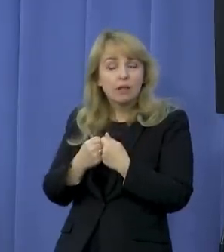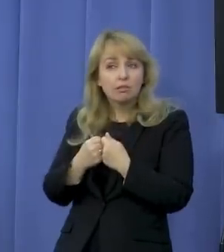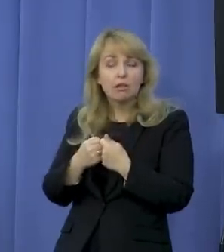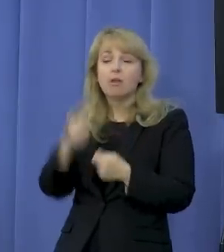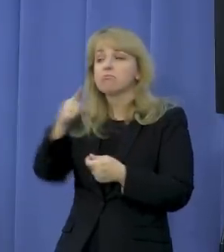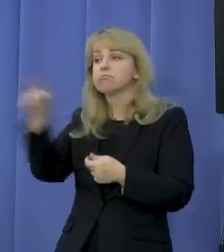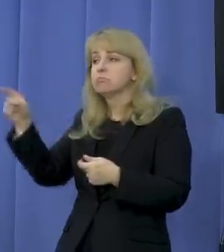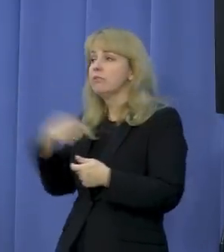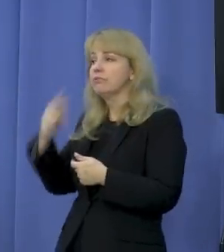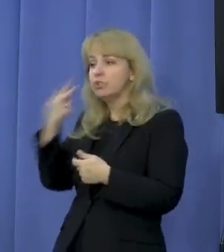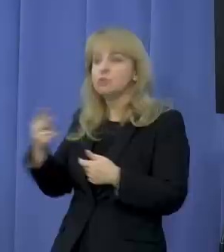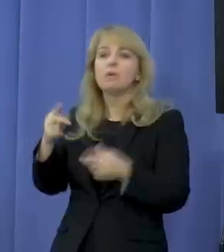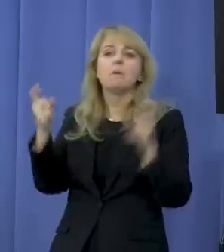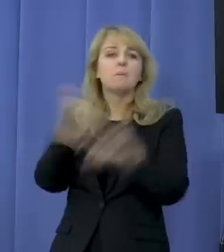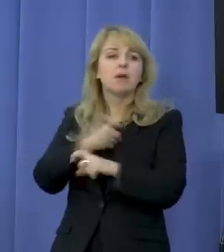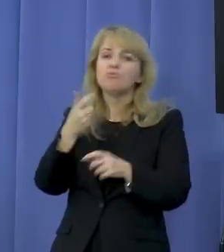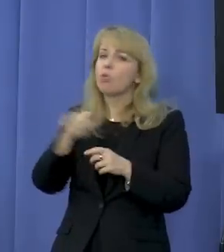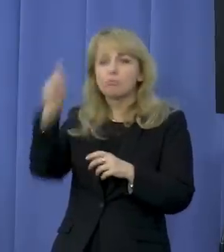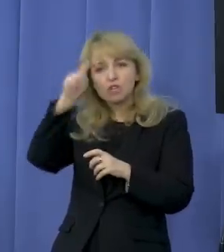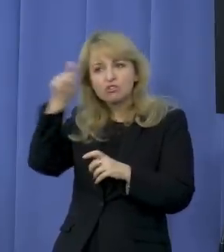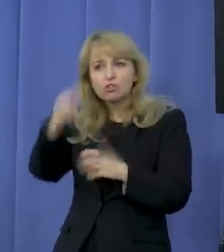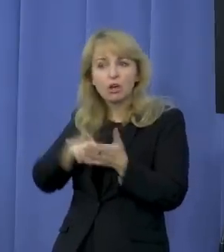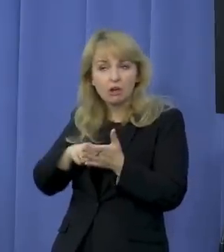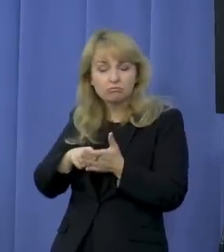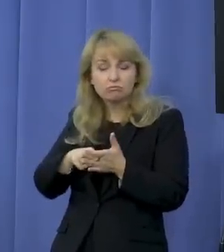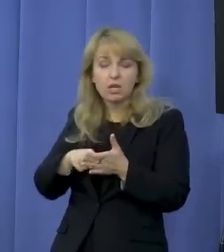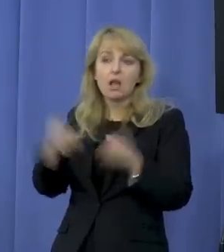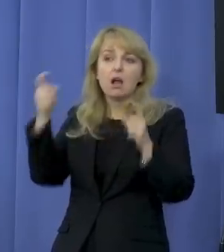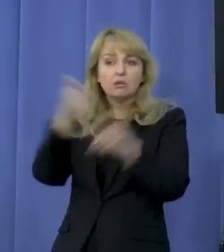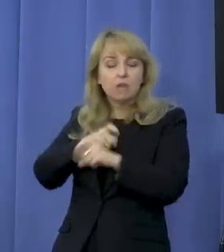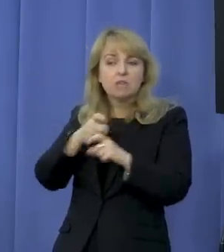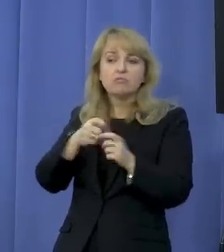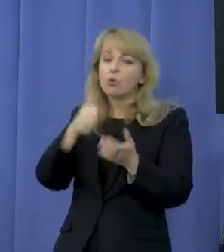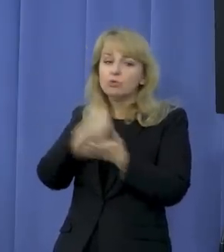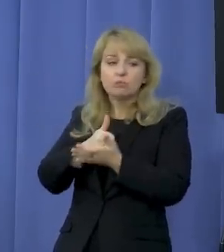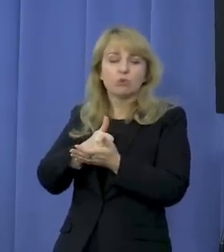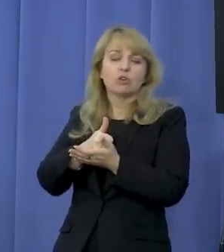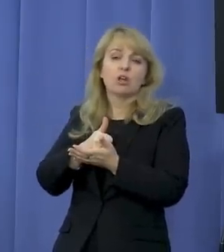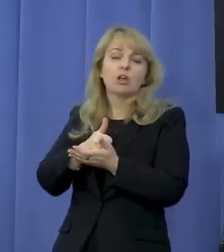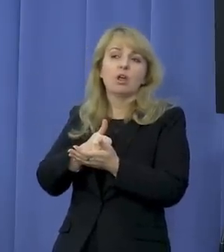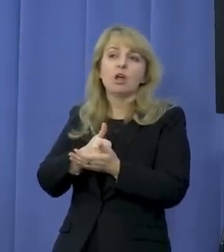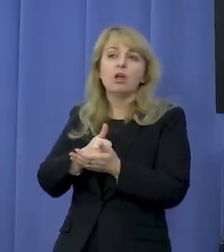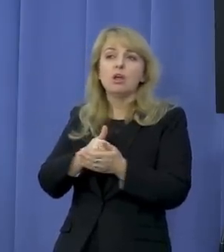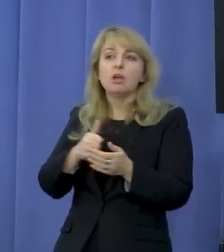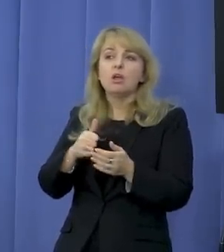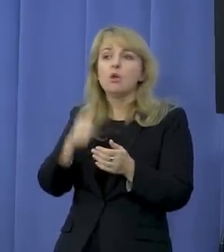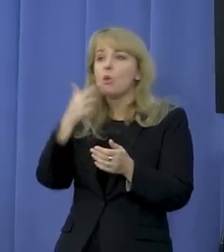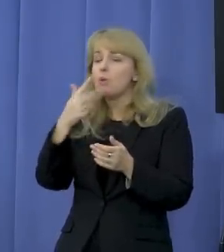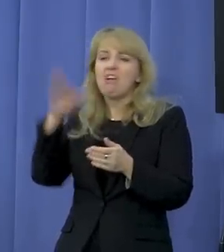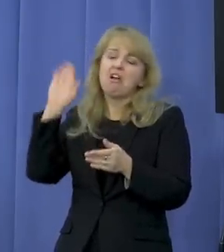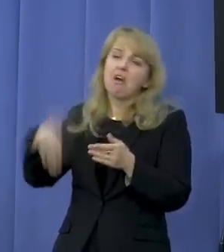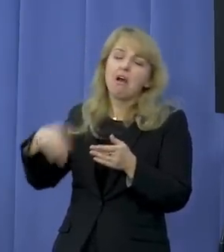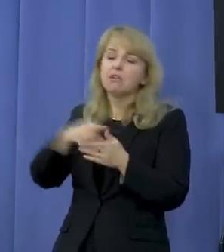miejscach, a państwo nie może działać w taki sposób, żeby uznawać jakąkolwiek religię, jakiekolwiek